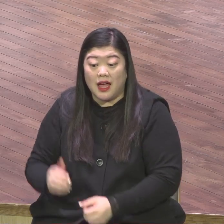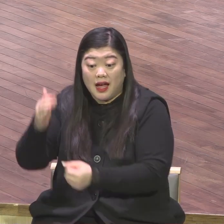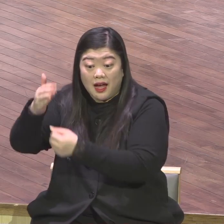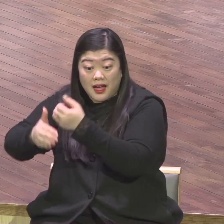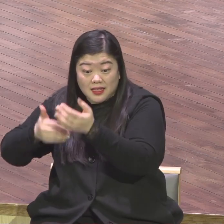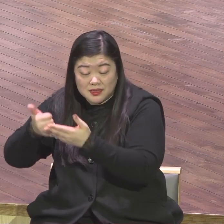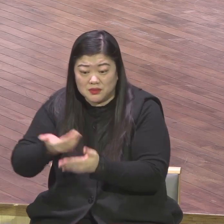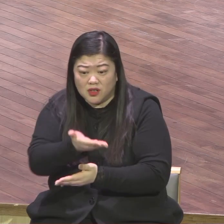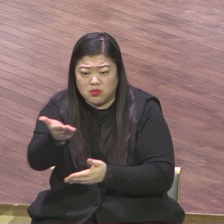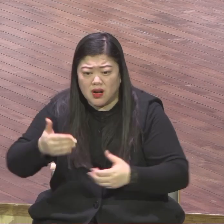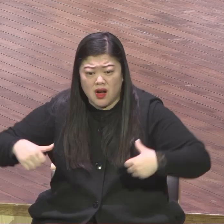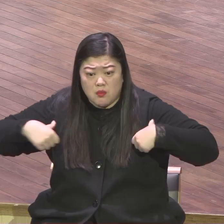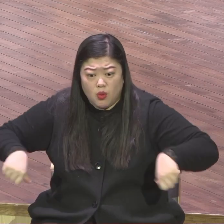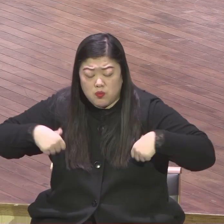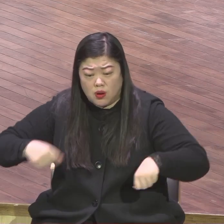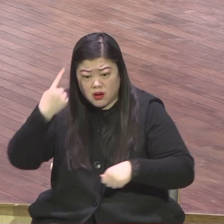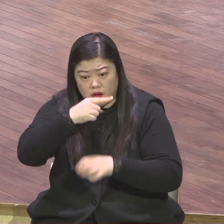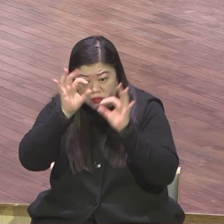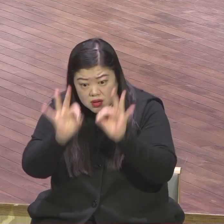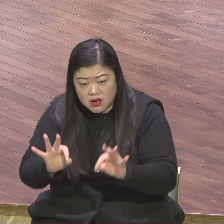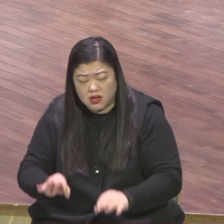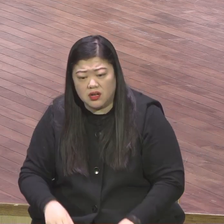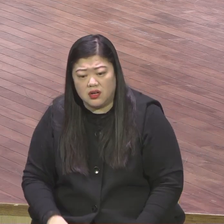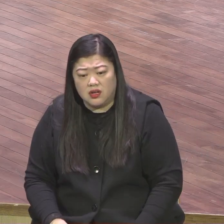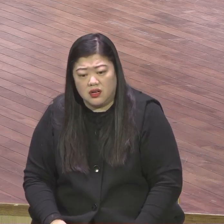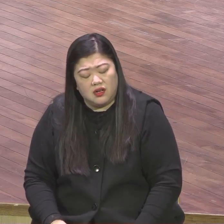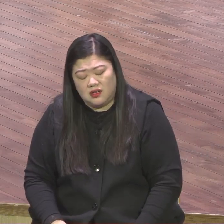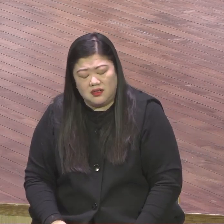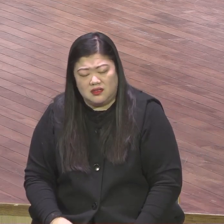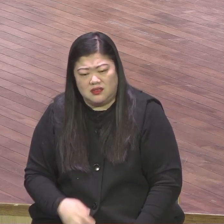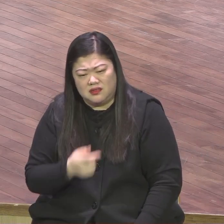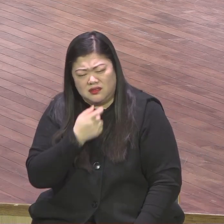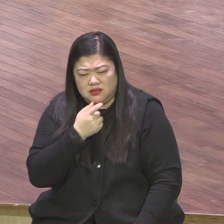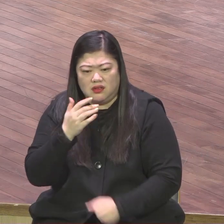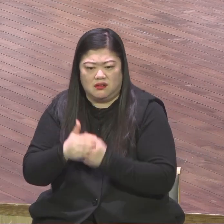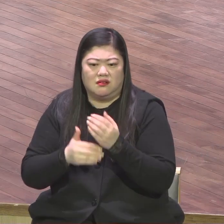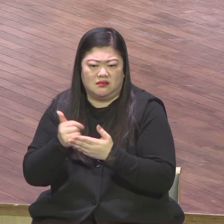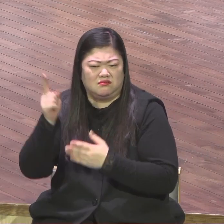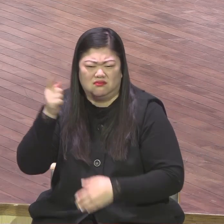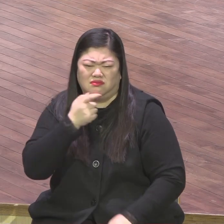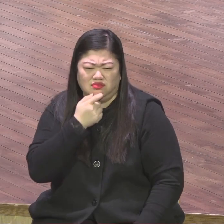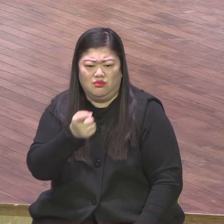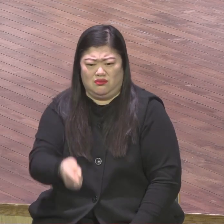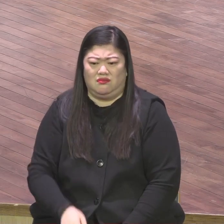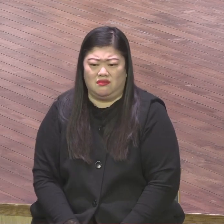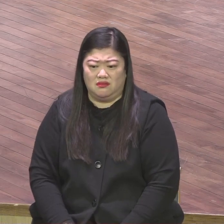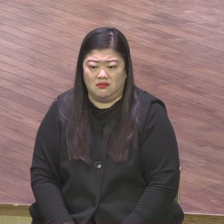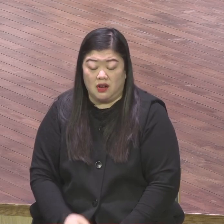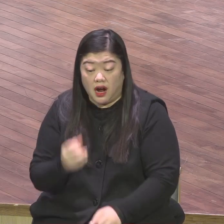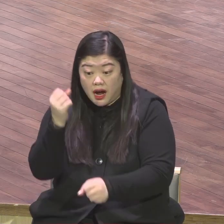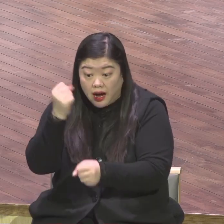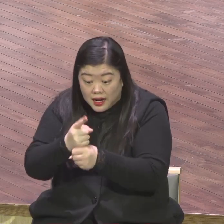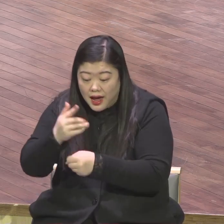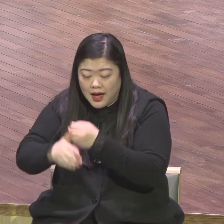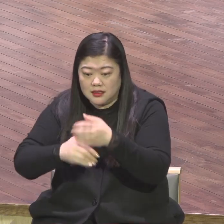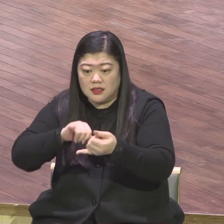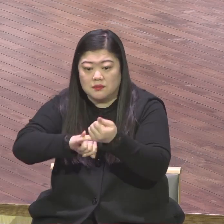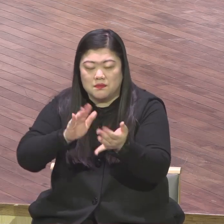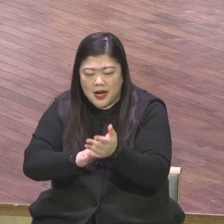그들을 사용하신다고요 하나님께서 왜 약속하시기 때문에 자 13절